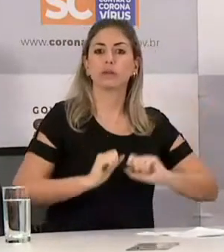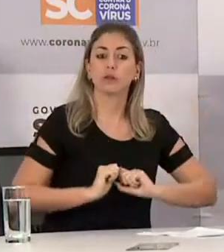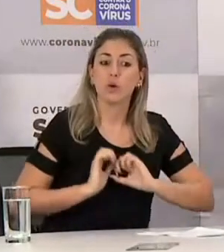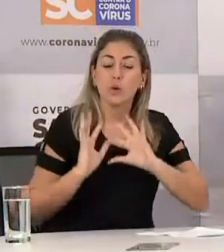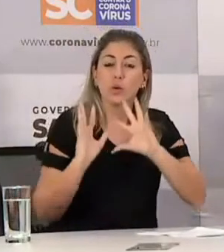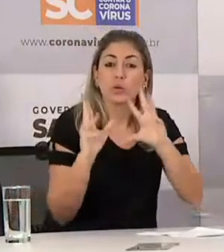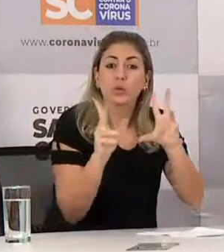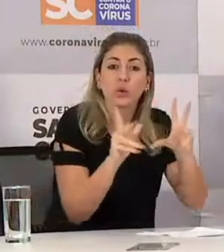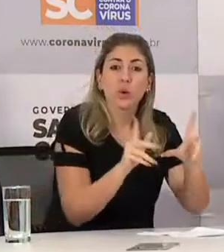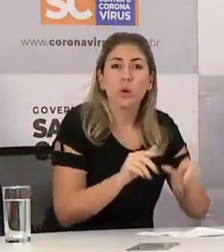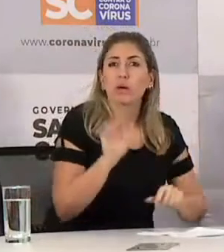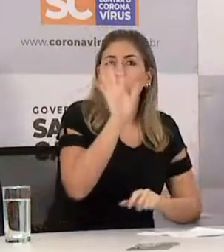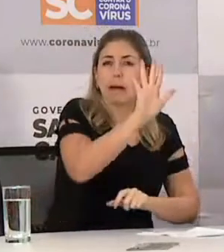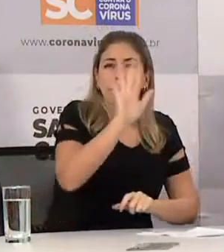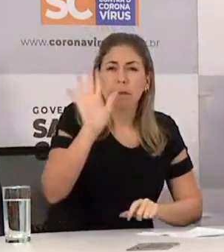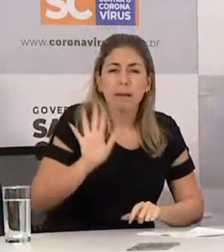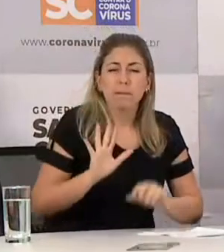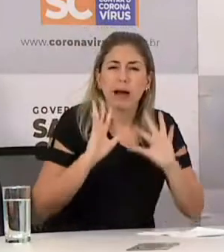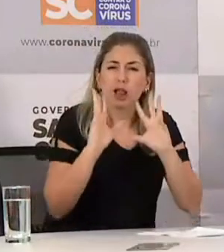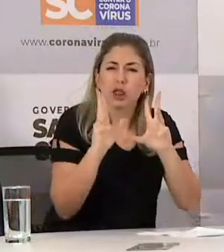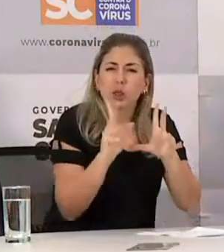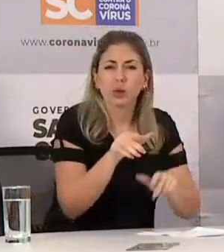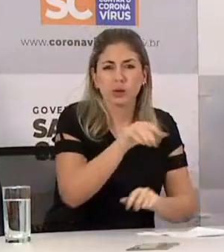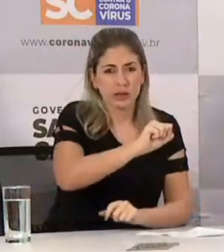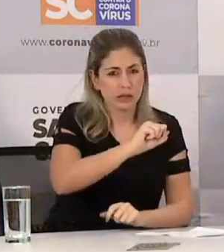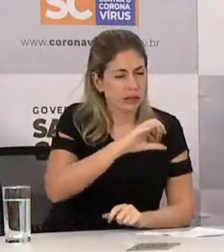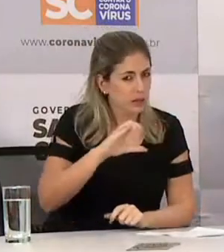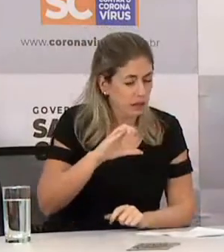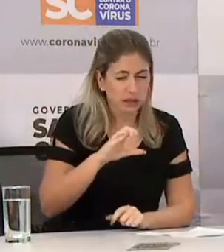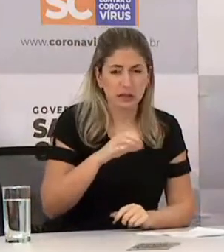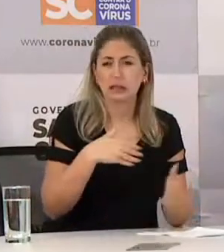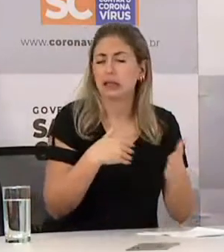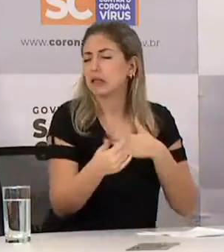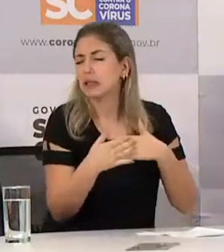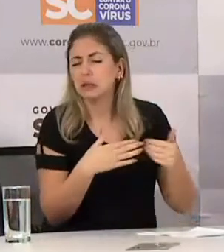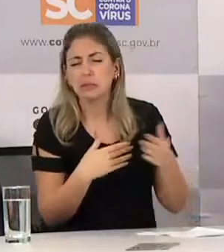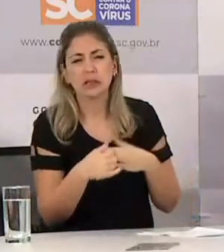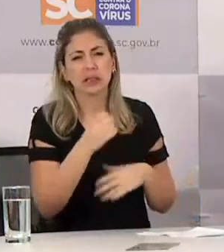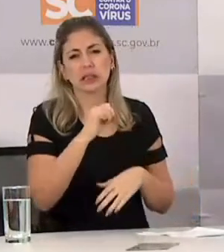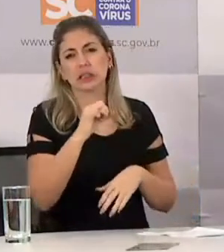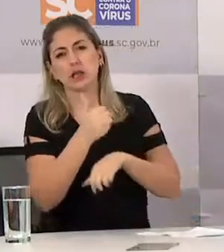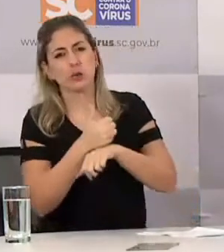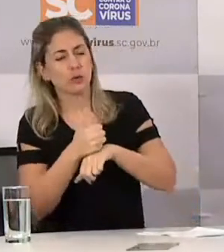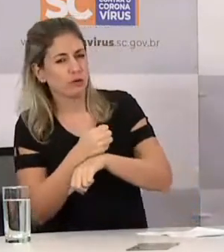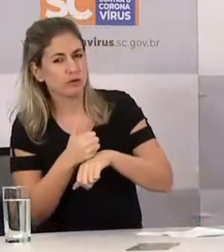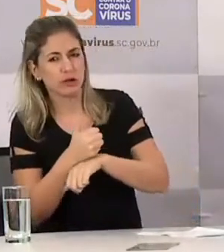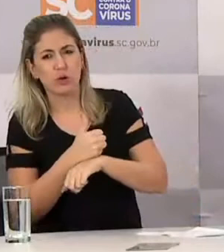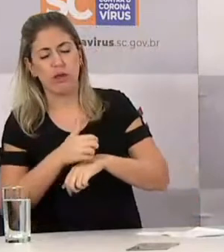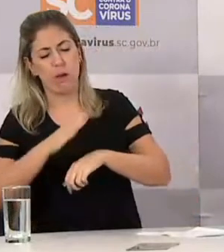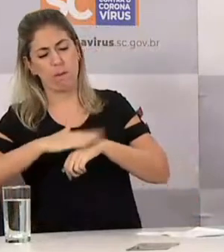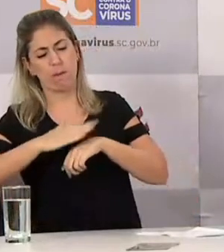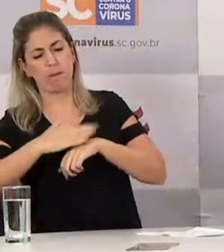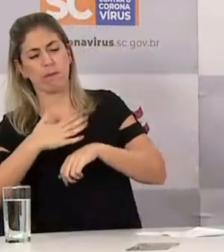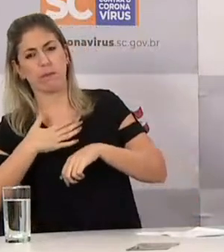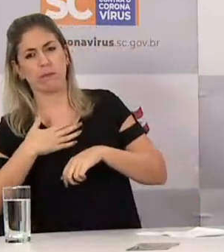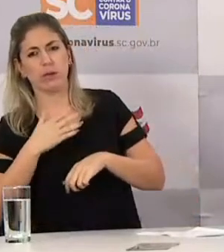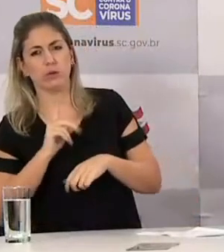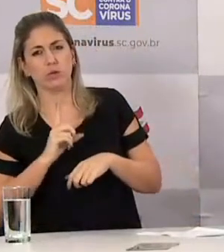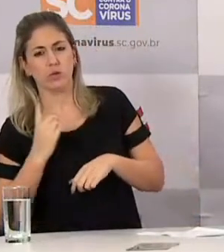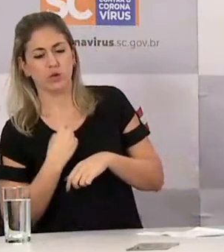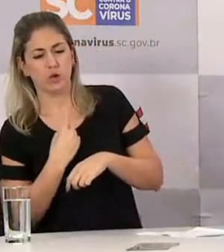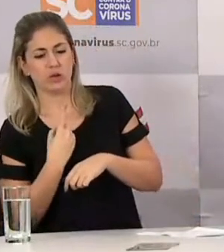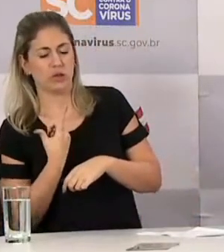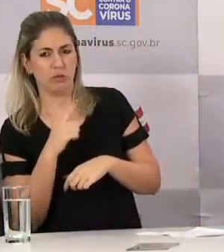inclusive aquelas prestadas por profissionais liberais, autônomos, englobando edifícios, obras de infraestrutura,